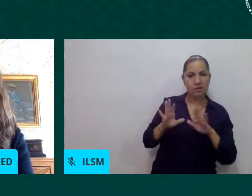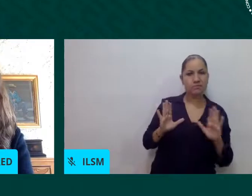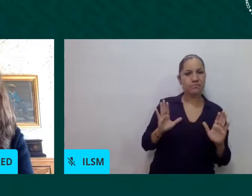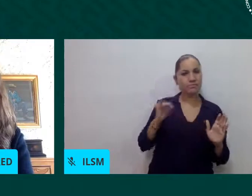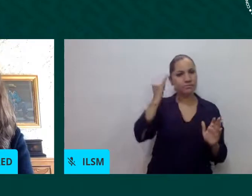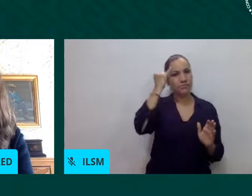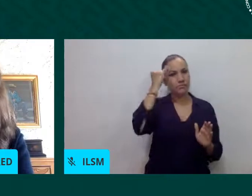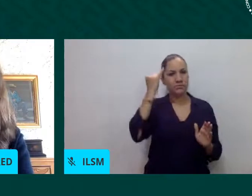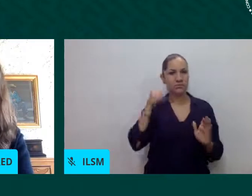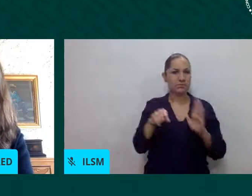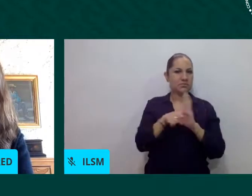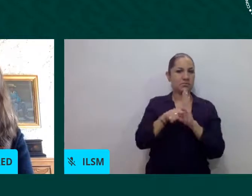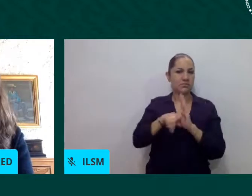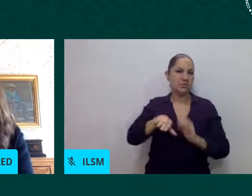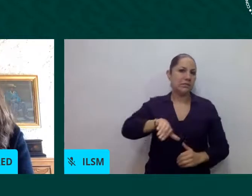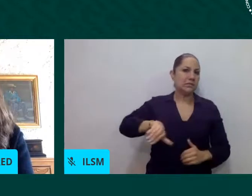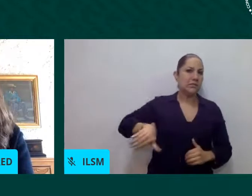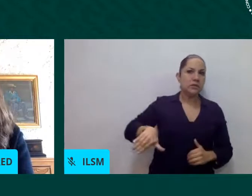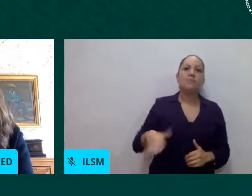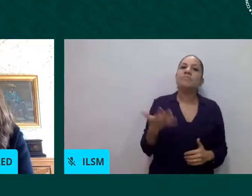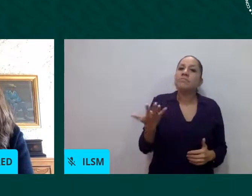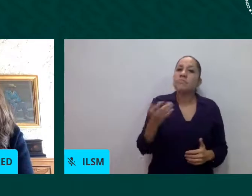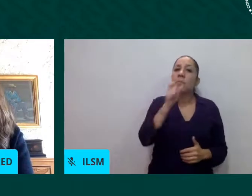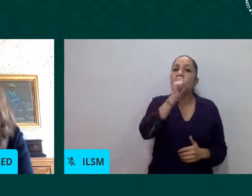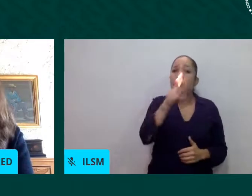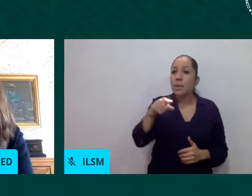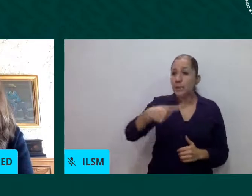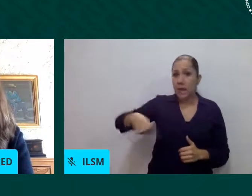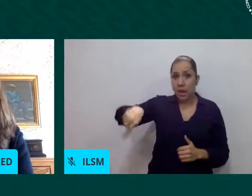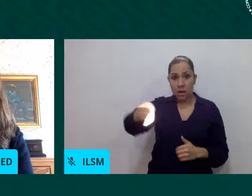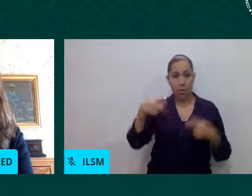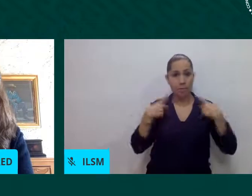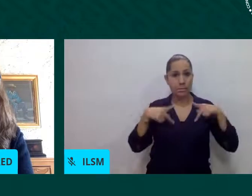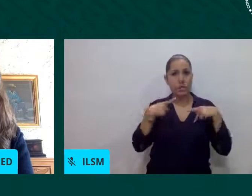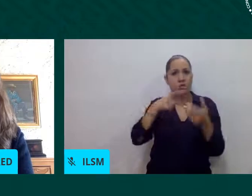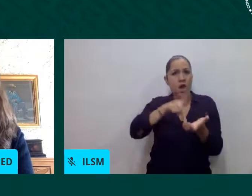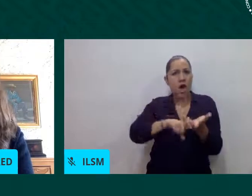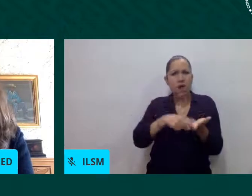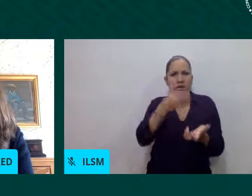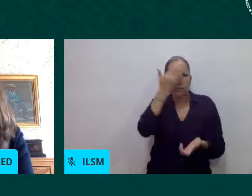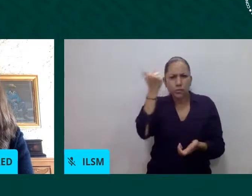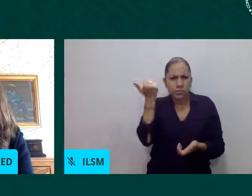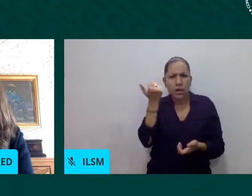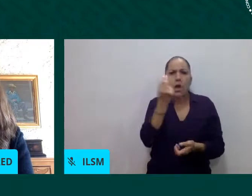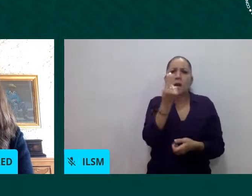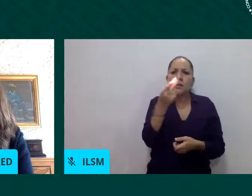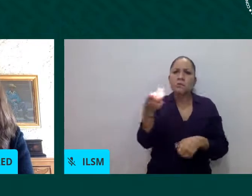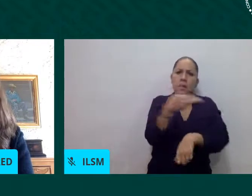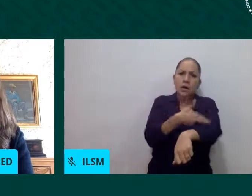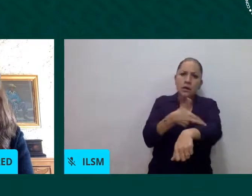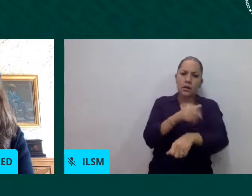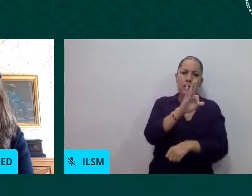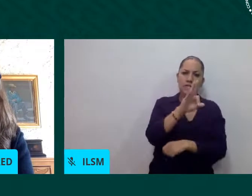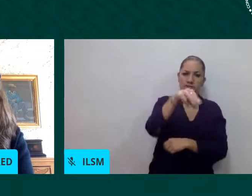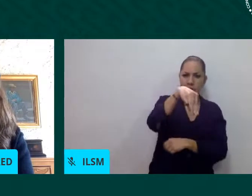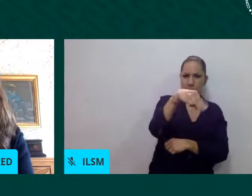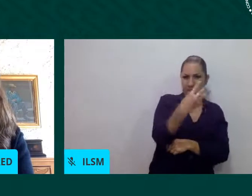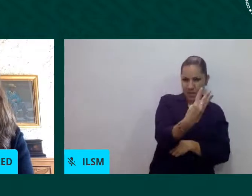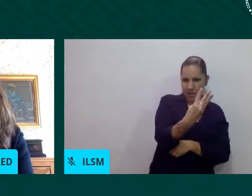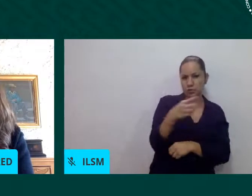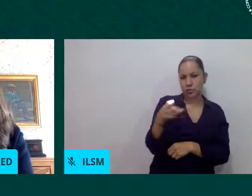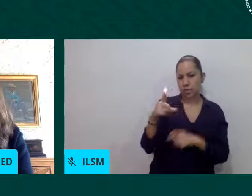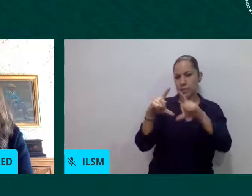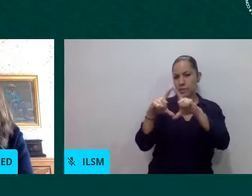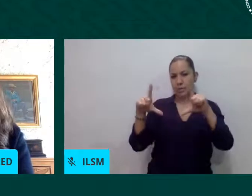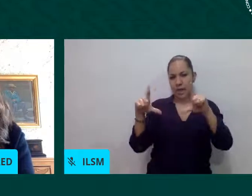estancia que sustituyen el FM3 por tarjetas de visitante por razones humanitarias, además de que a las personas les da miedo asistir a los centros de